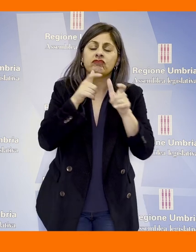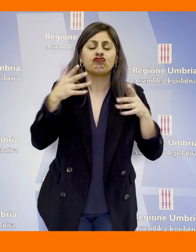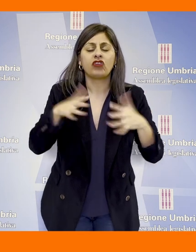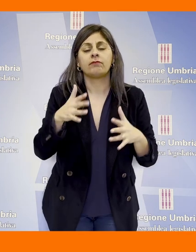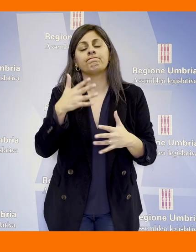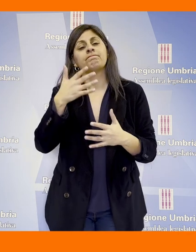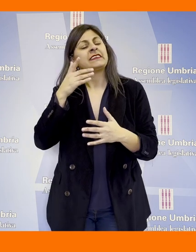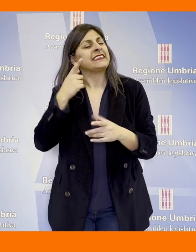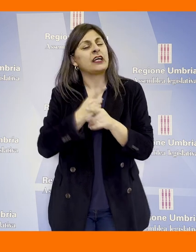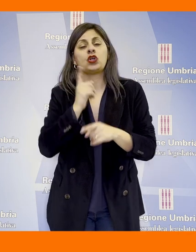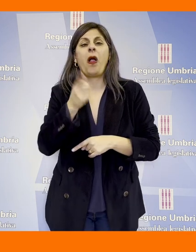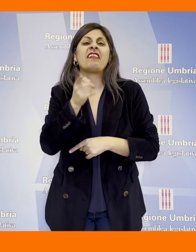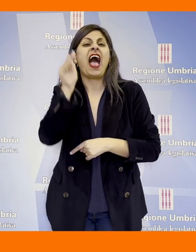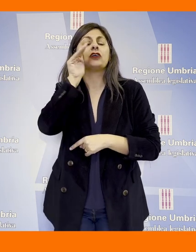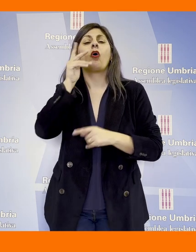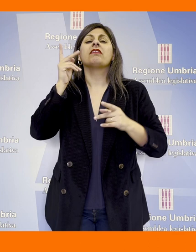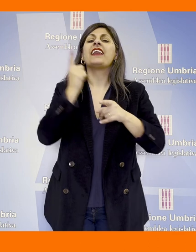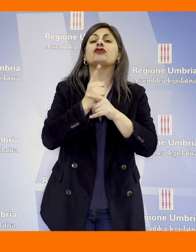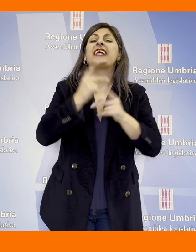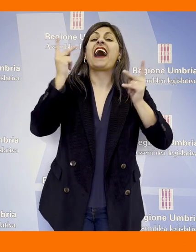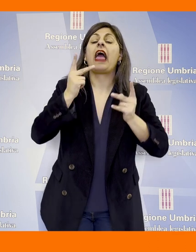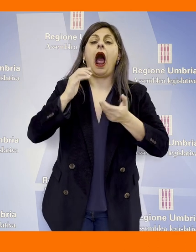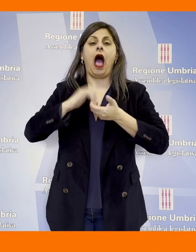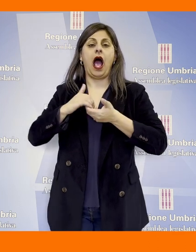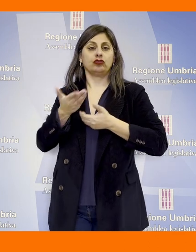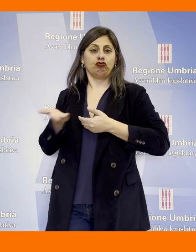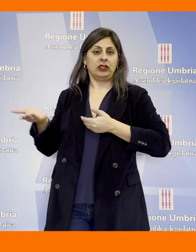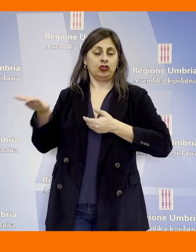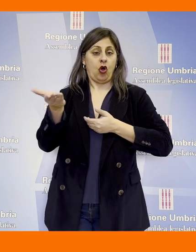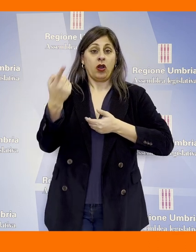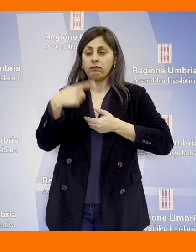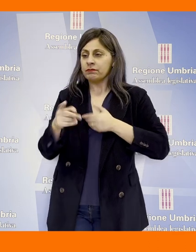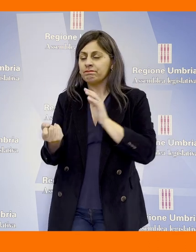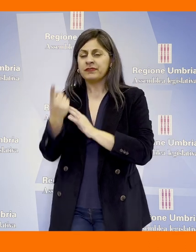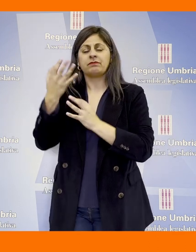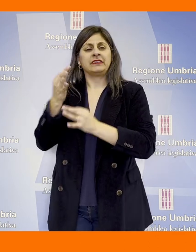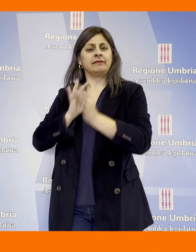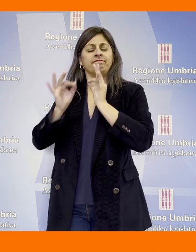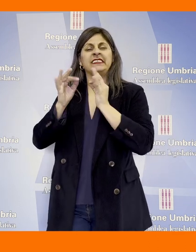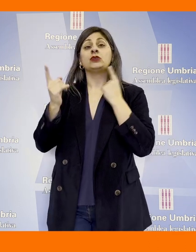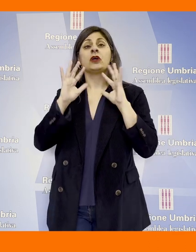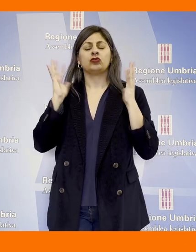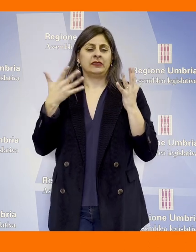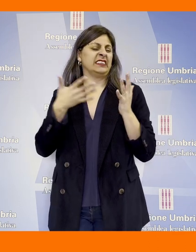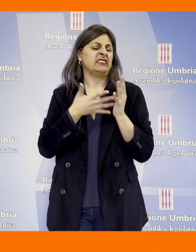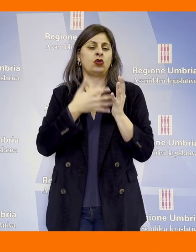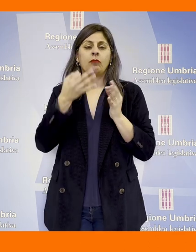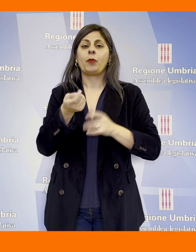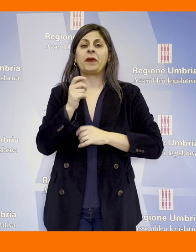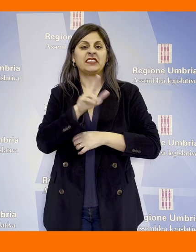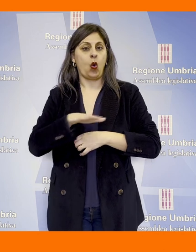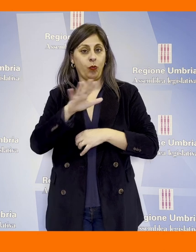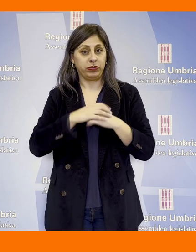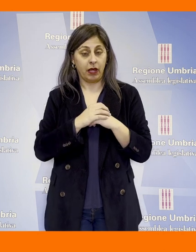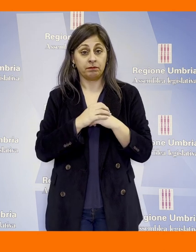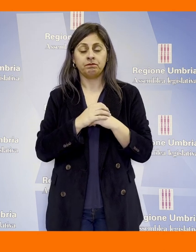rimarcato l'opportunità di ascoltare le reali necessità e richieste delle associazioni, da cui emerge un quadro abbastanza critico per la pesca